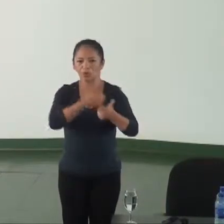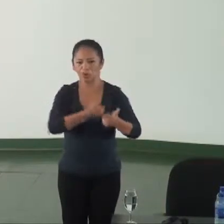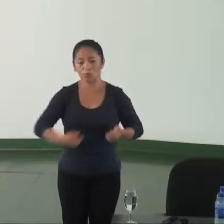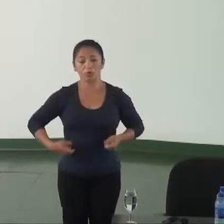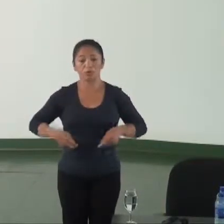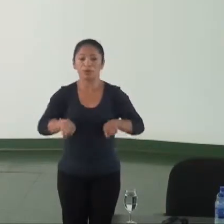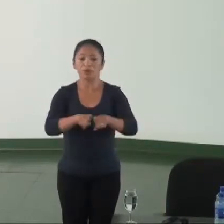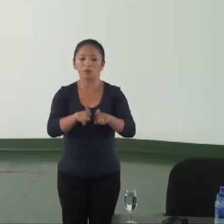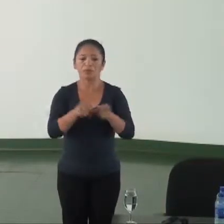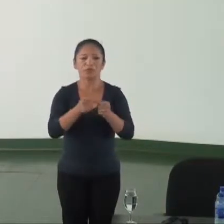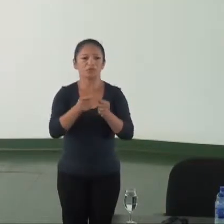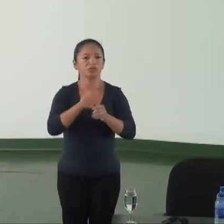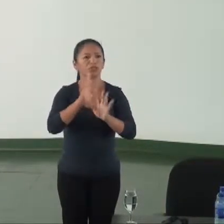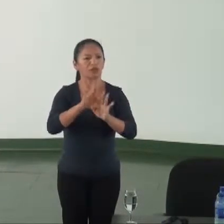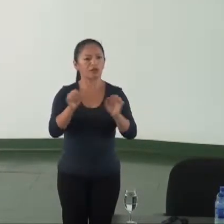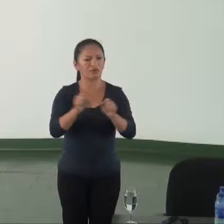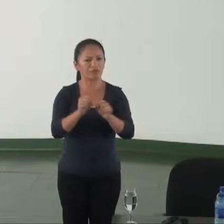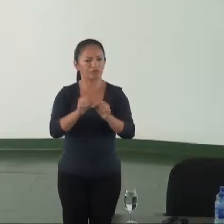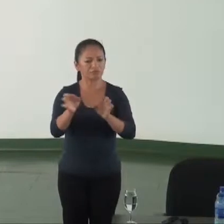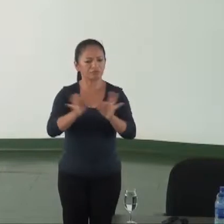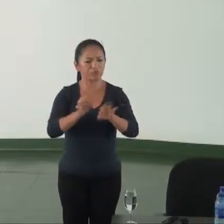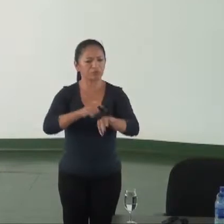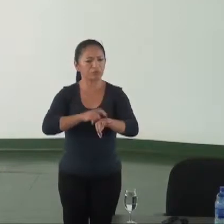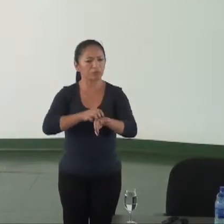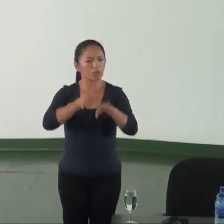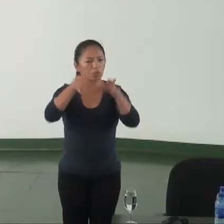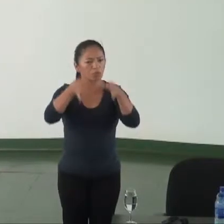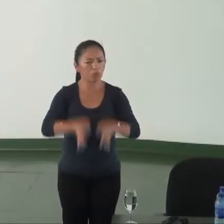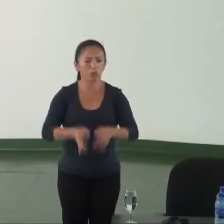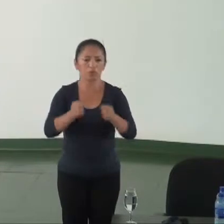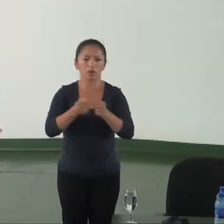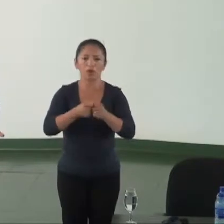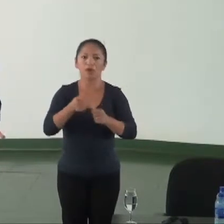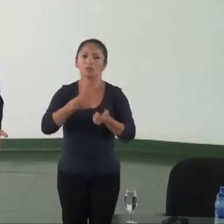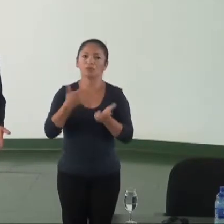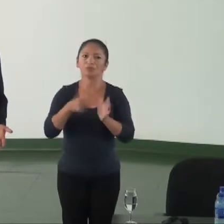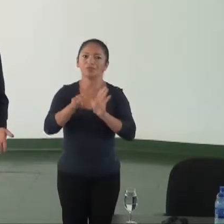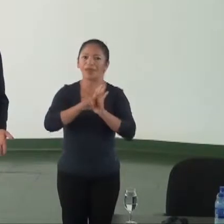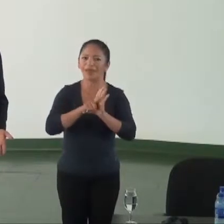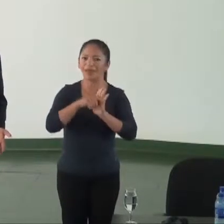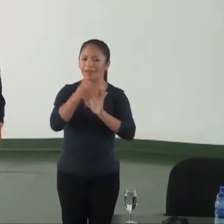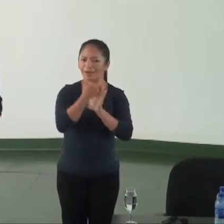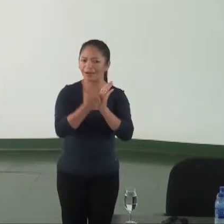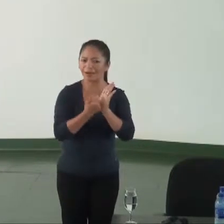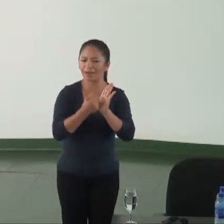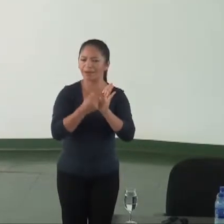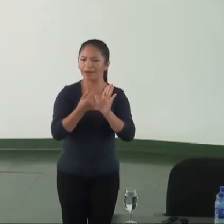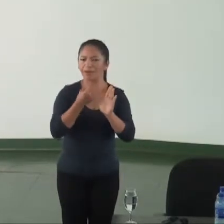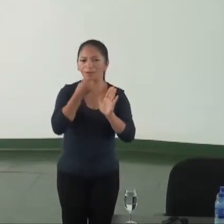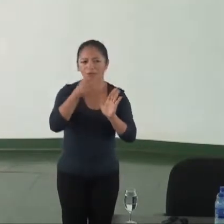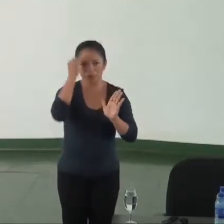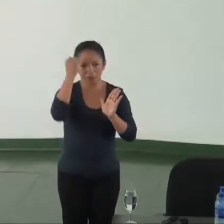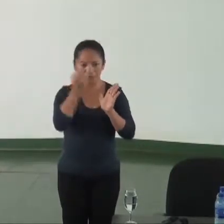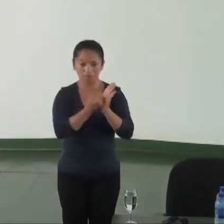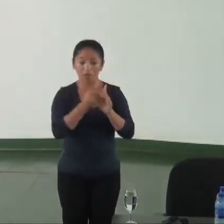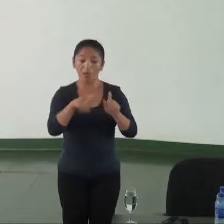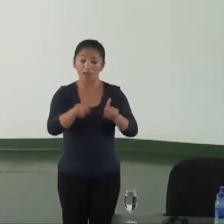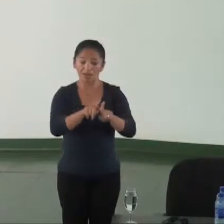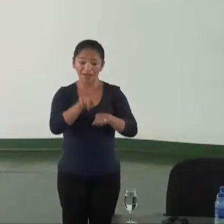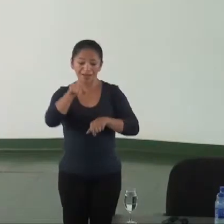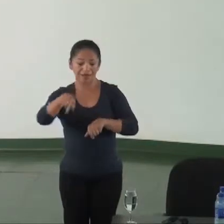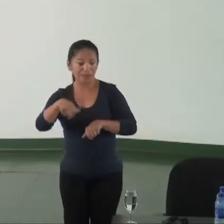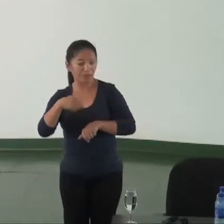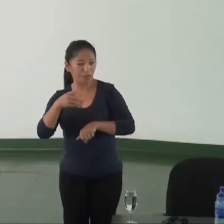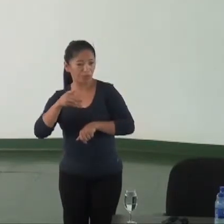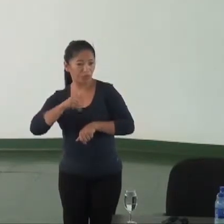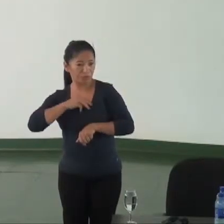disponibilizada de forma completa e no prazo legal é imprescindível para o exercício da cidadania. Além do Ministério Público